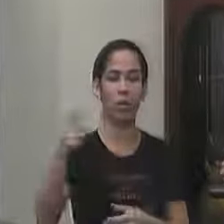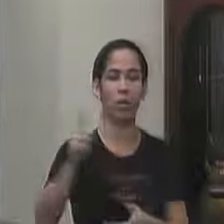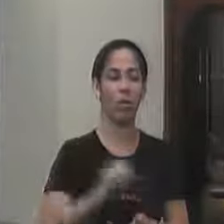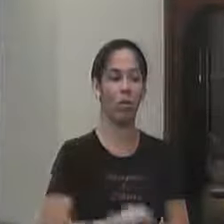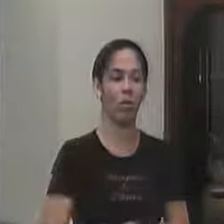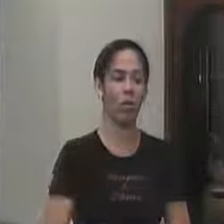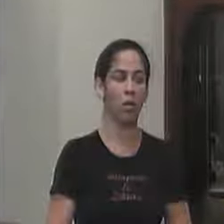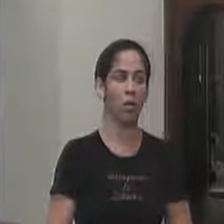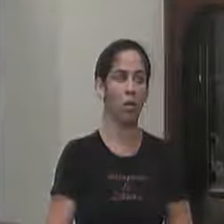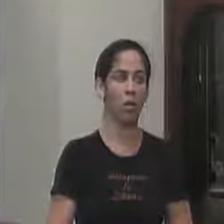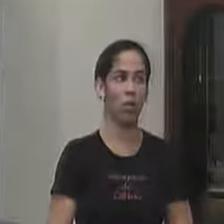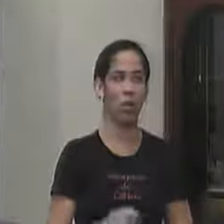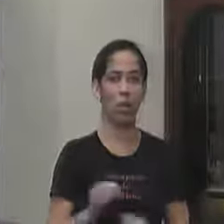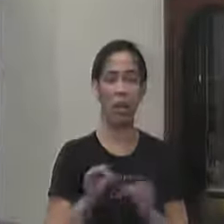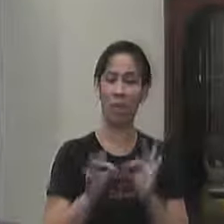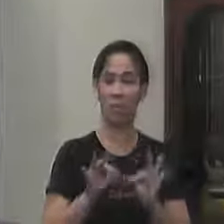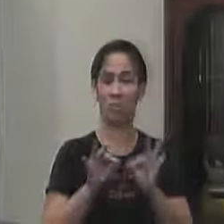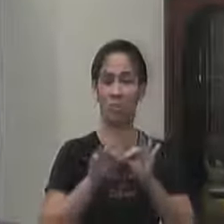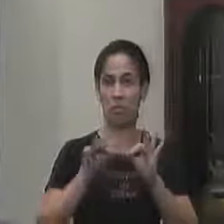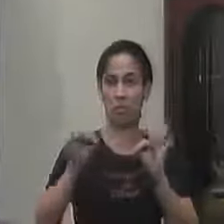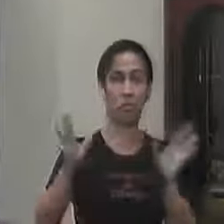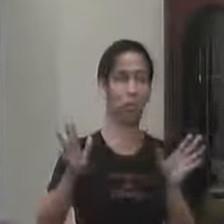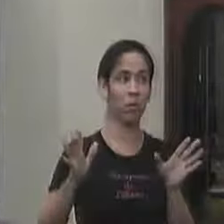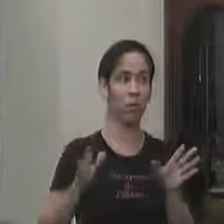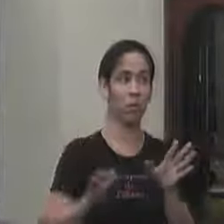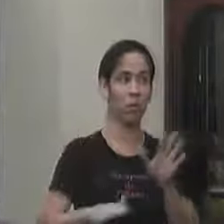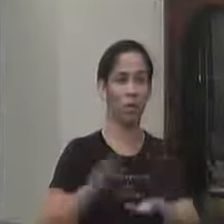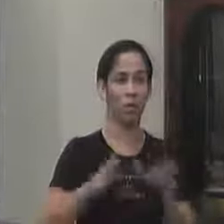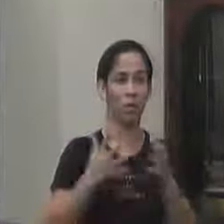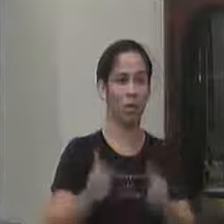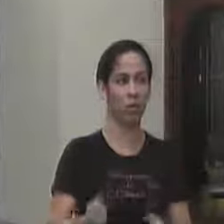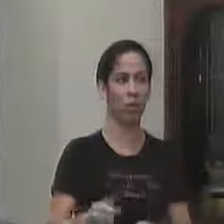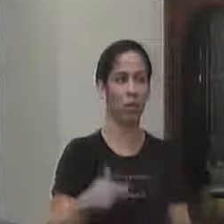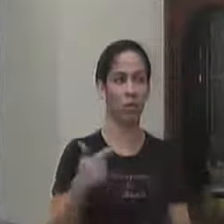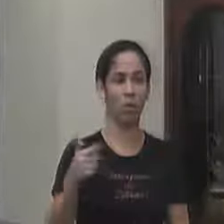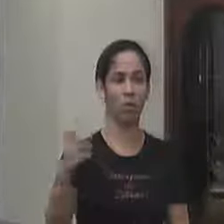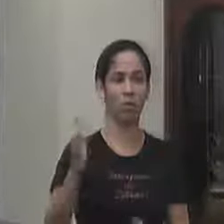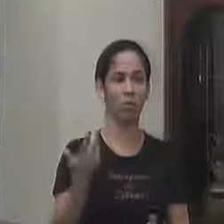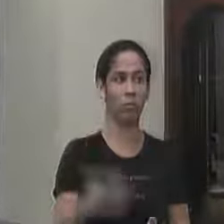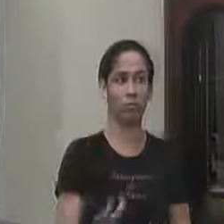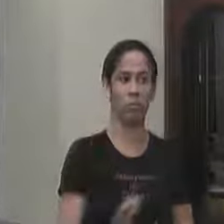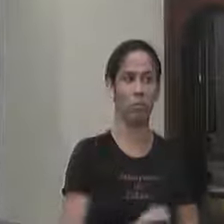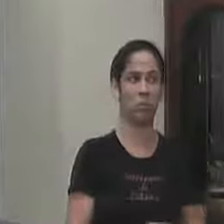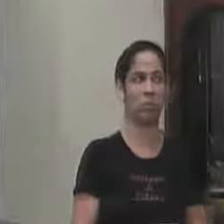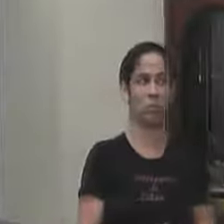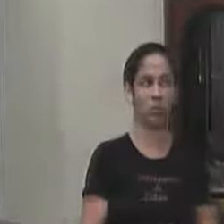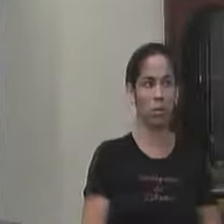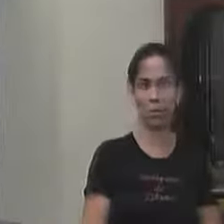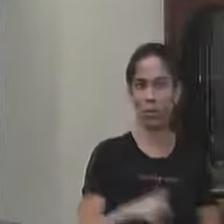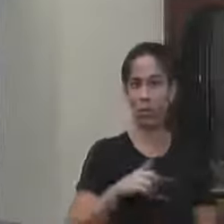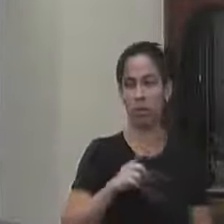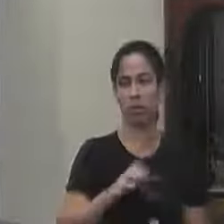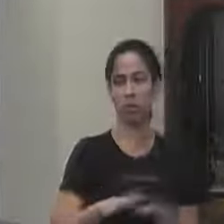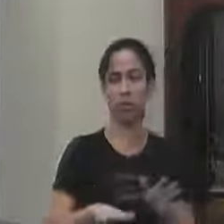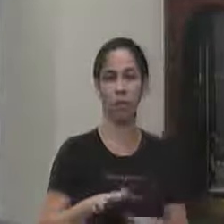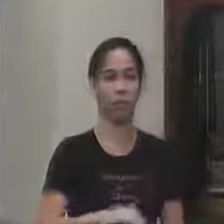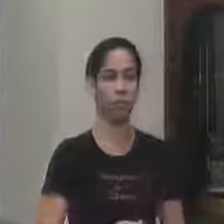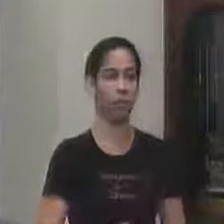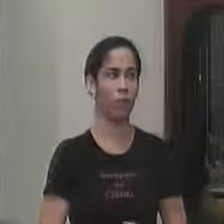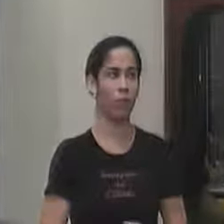um pouco mais distante alguns aceitam outros não tá tem isso também porque